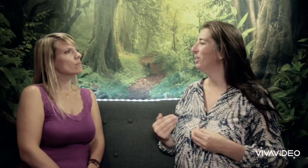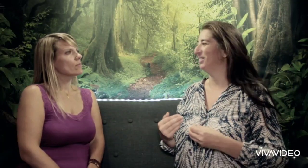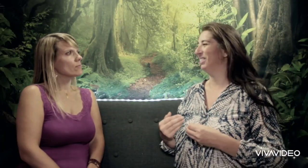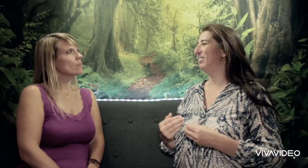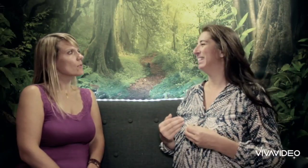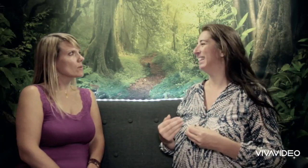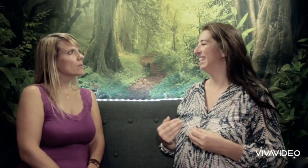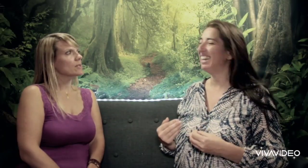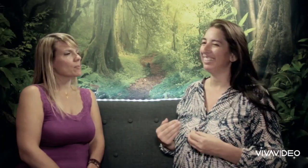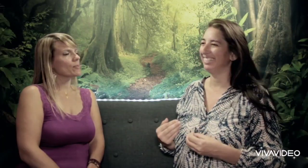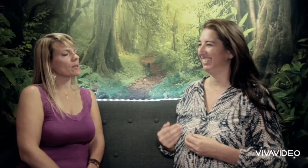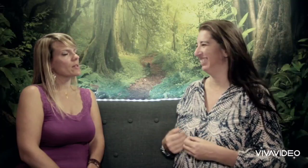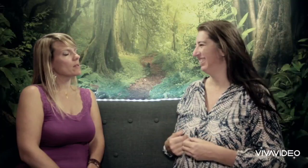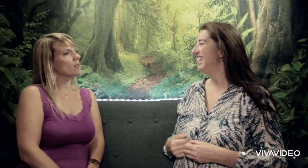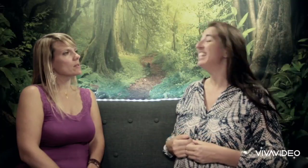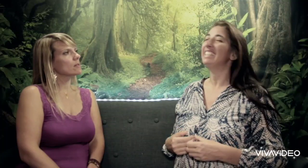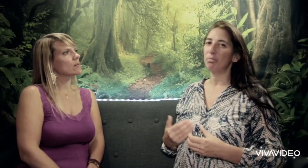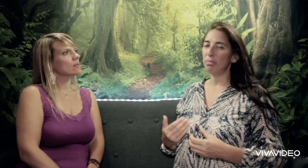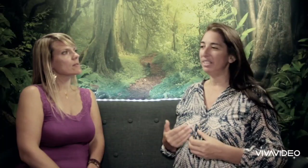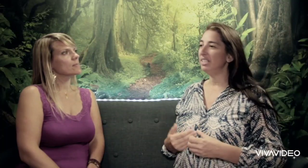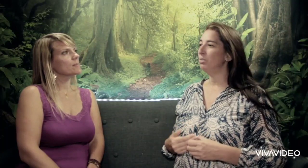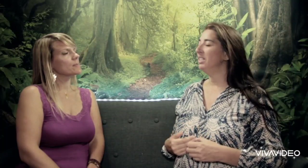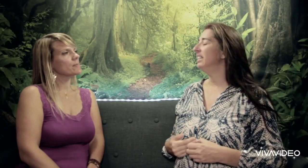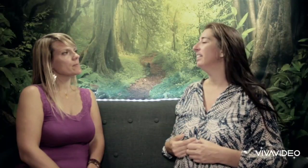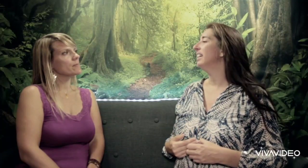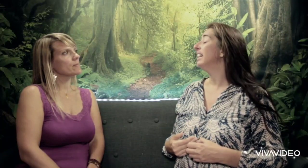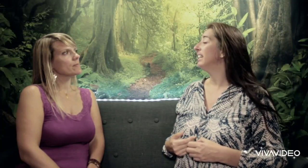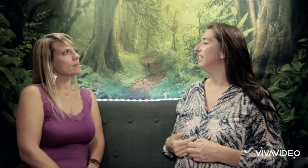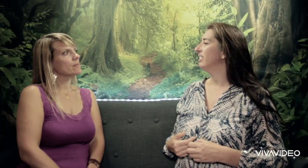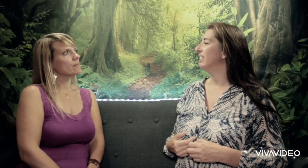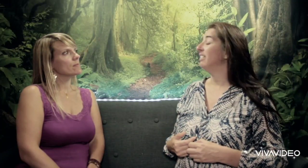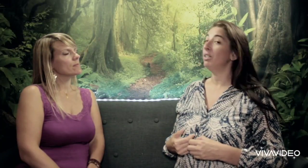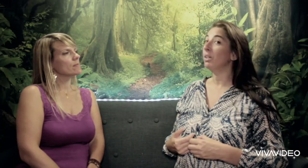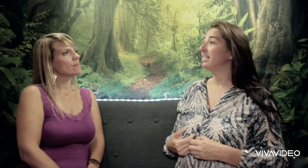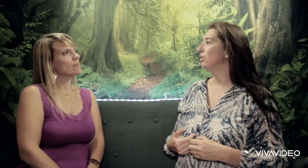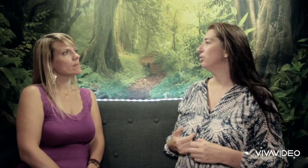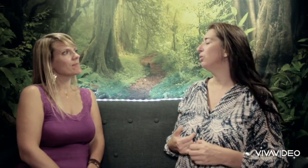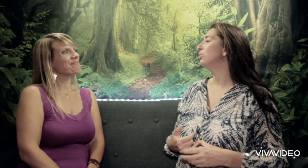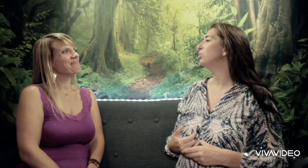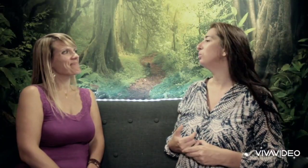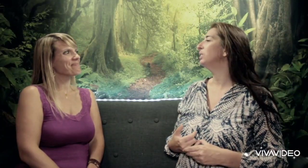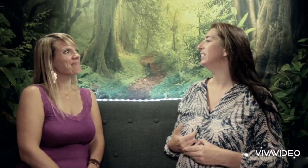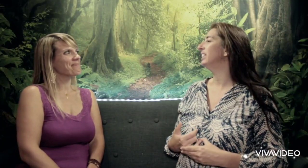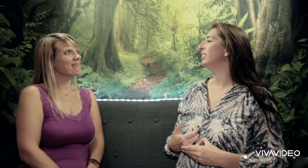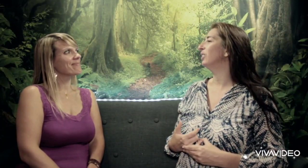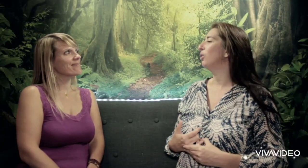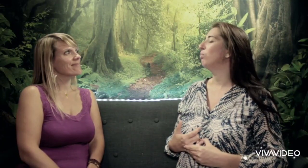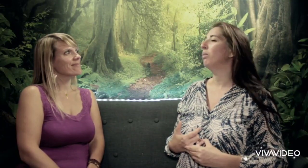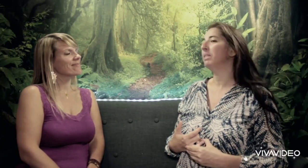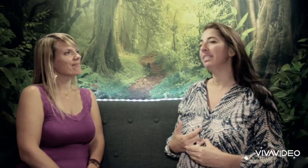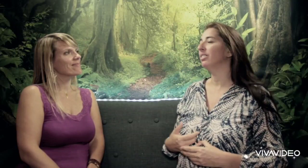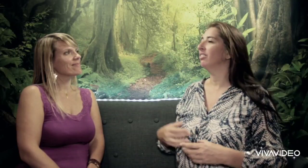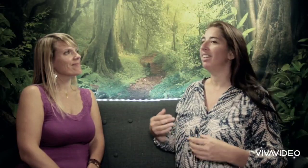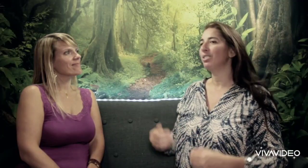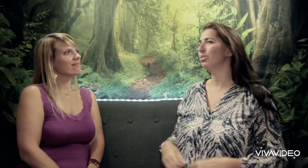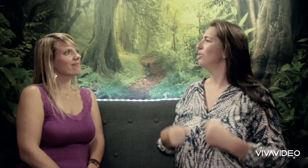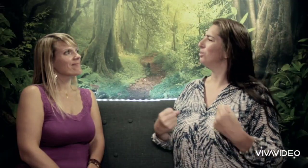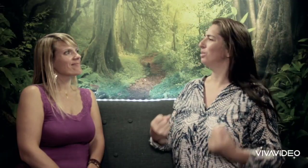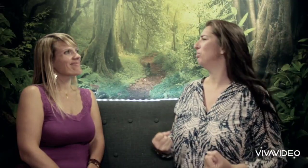D'accord. Ça peut aider, ça soutenir et valoriser l'enfant du coup qui se lance sur ses